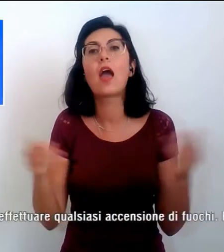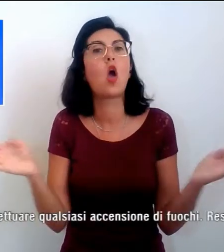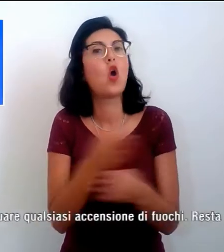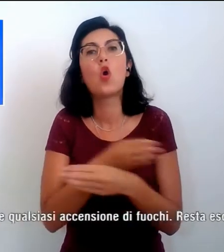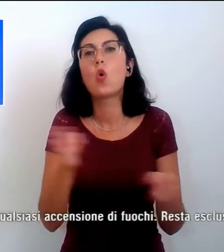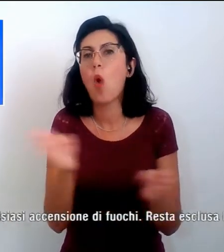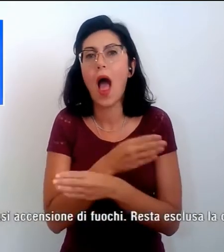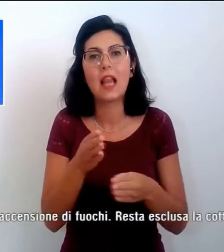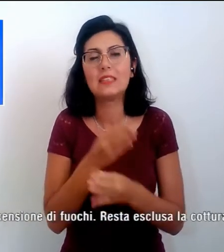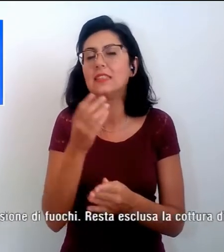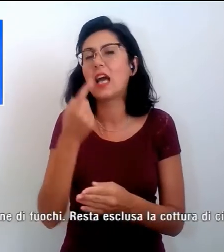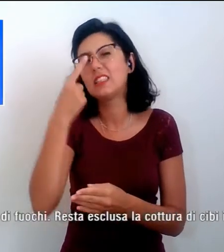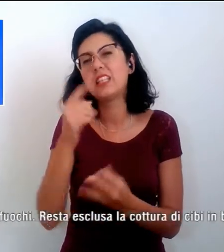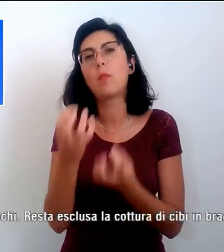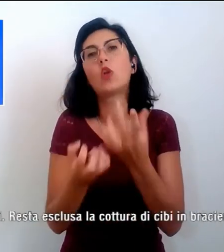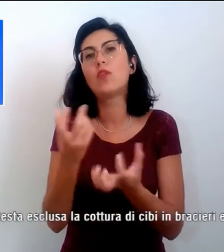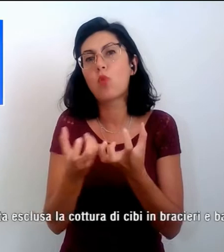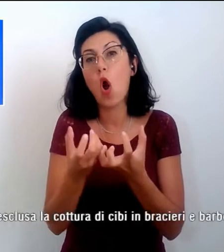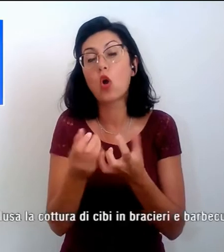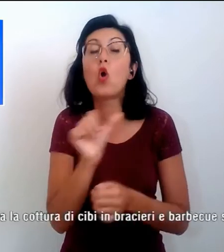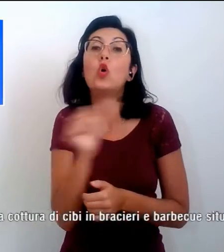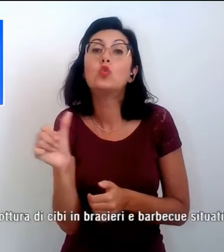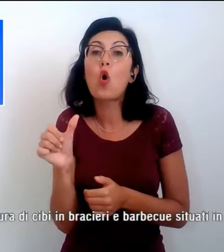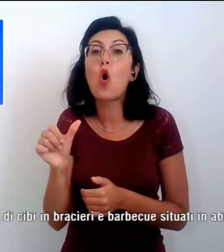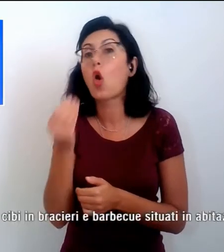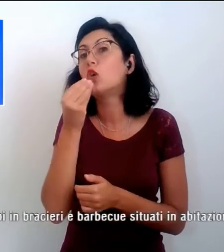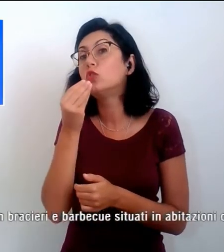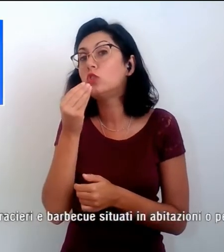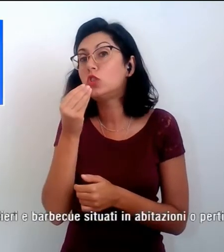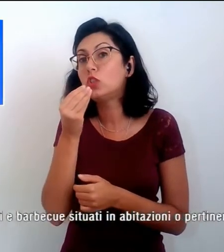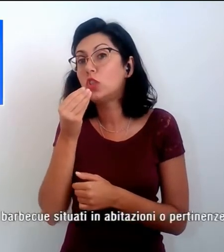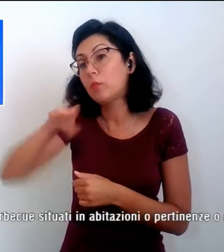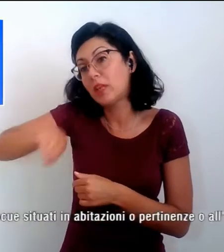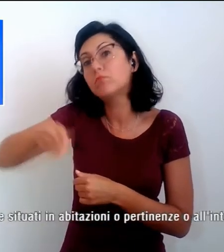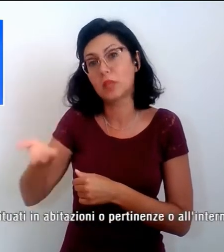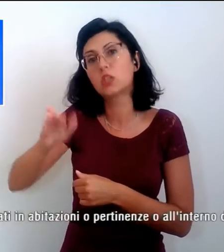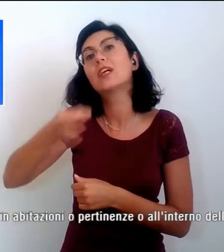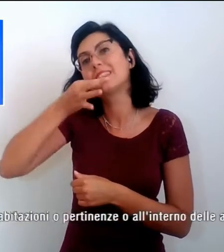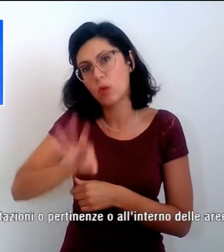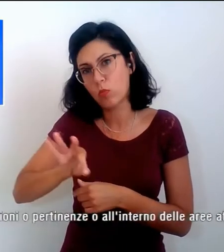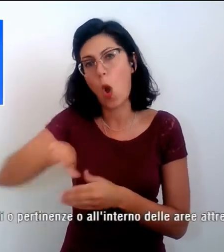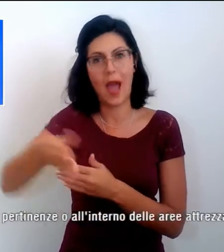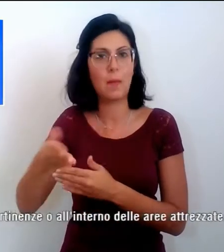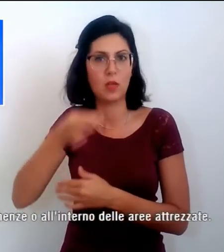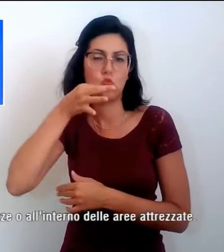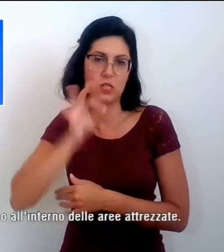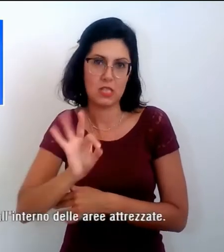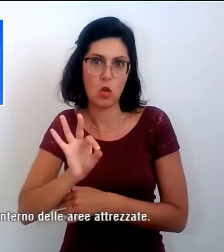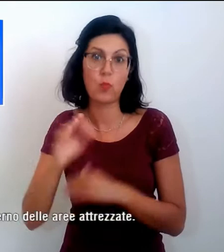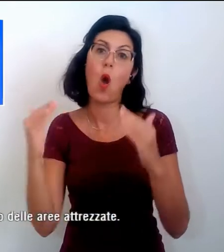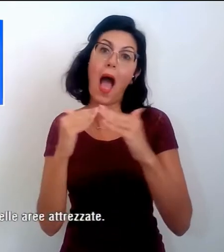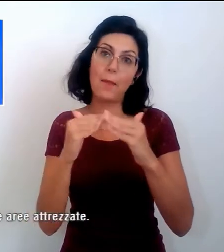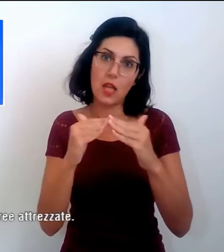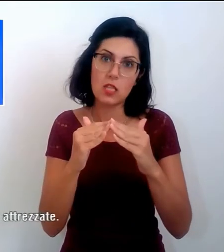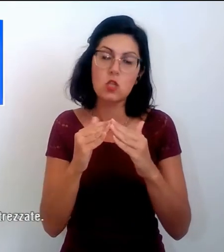tipo di fuoco. Resta esclusa la cottura di cipi in braceri e barbecue situati in abitazioni o